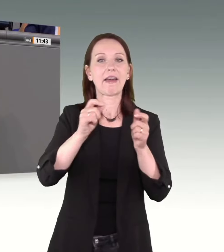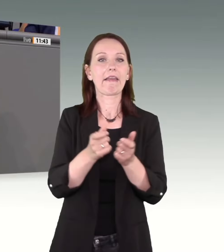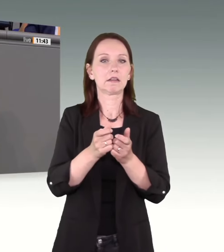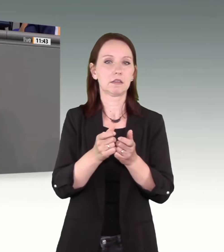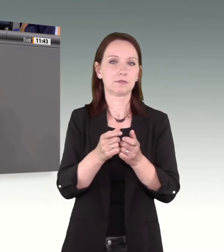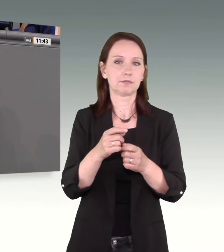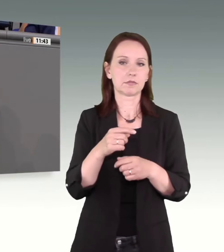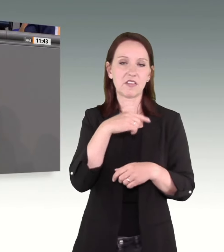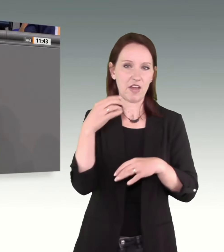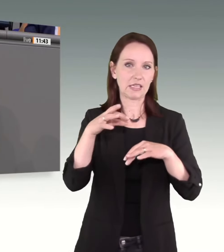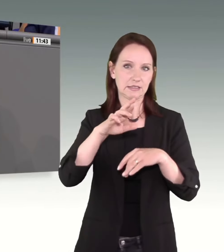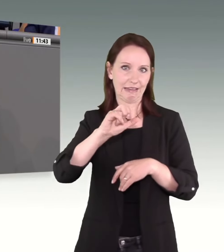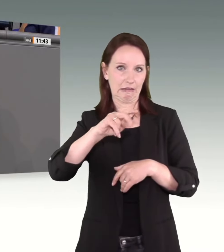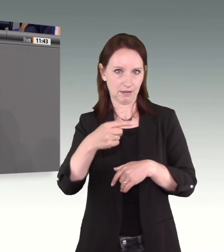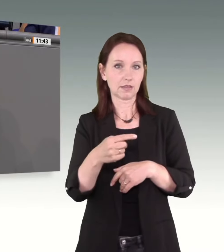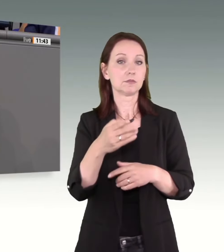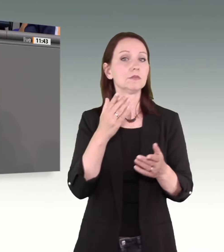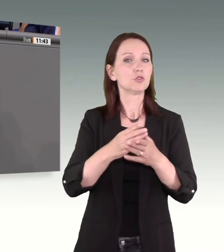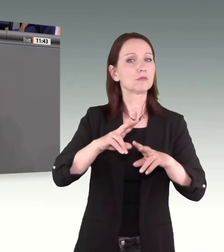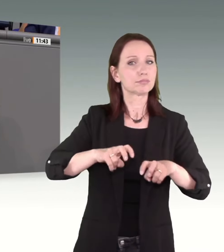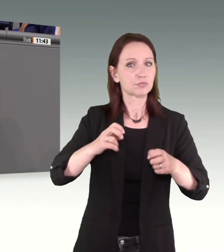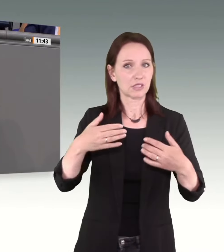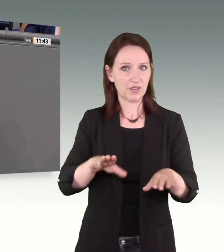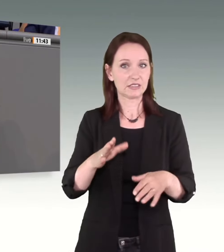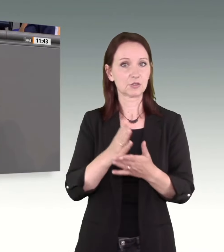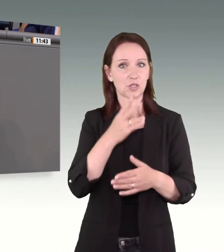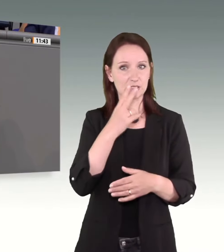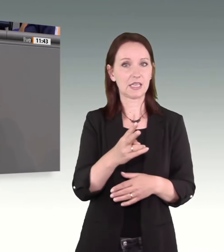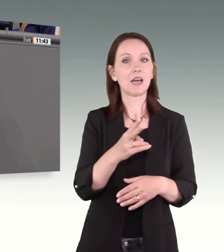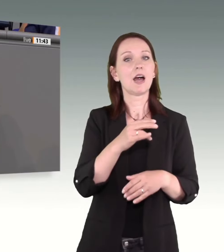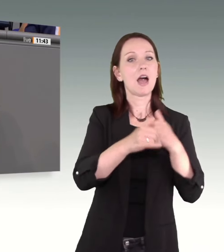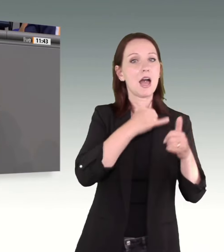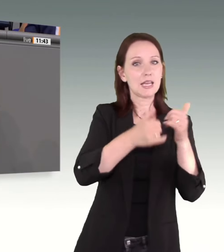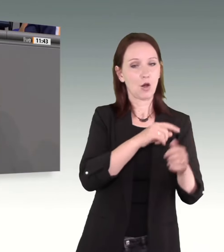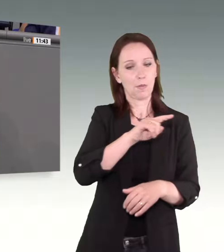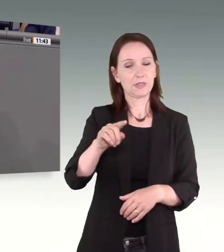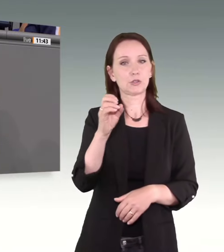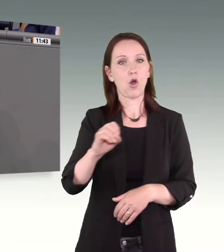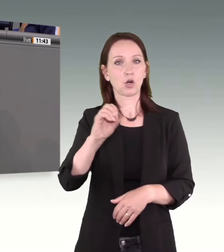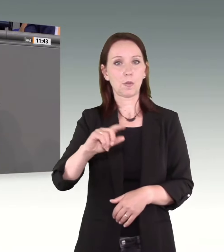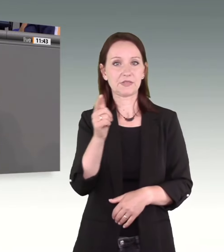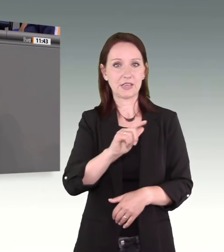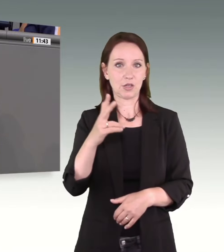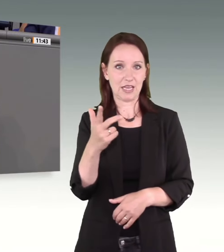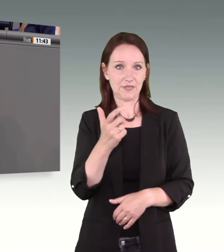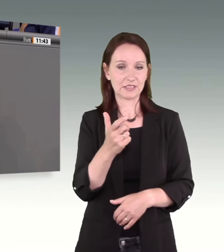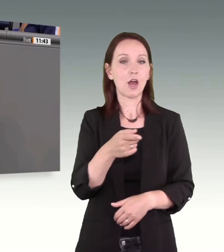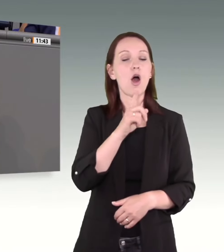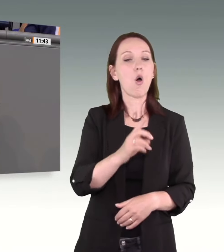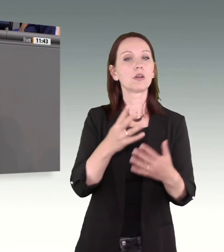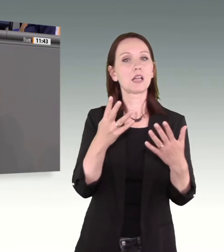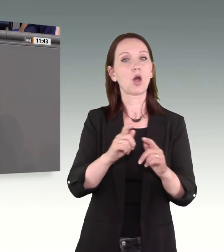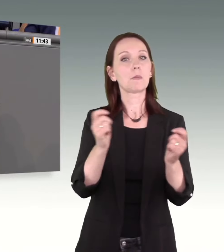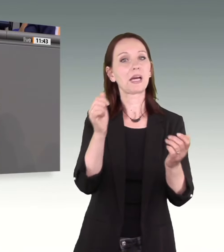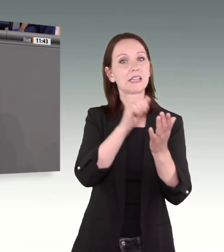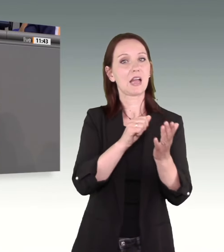Zeitraum von Januar bis Oktober 2023 es 109 Presseartikel gibt über Frauen in Deutschland, die getötet wurden. Von Männern, gegen die